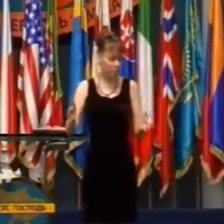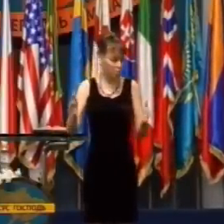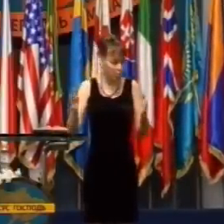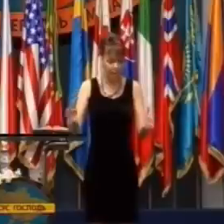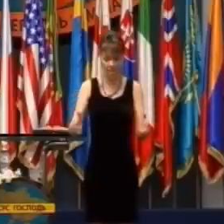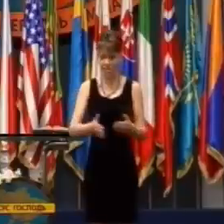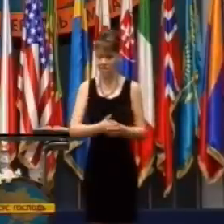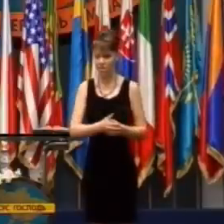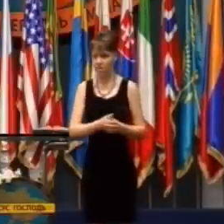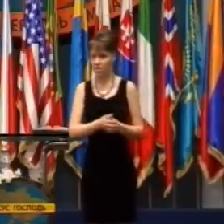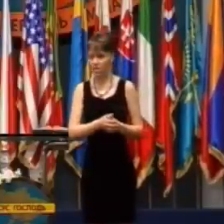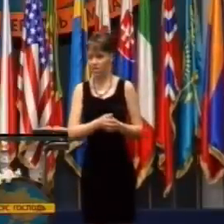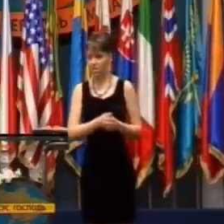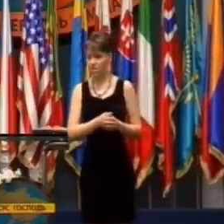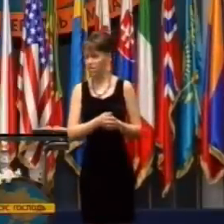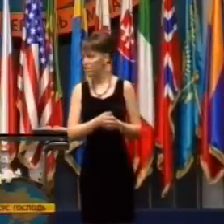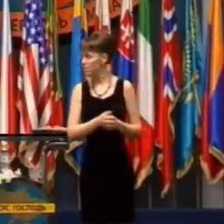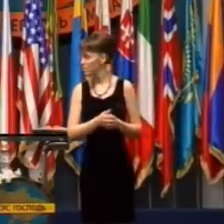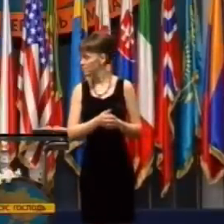leží a môže zomrieť.